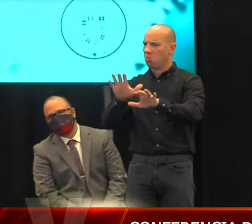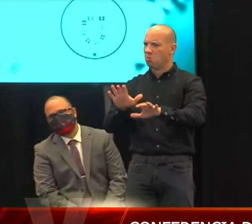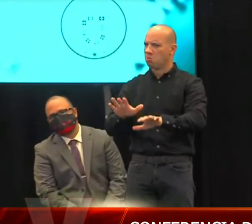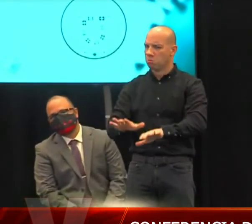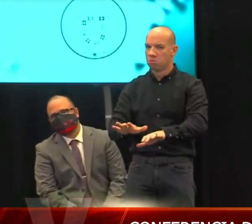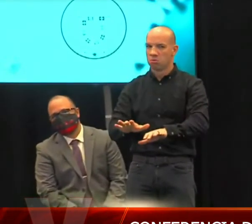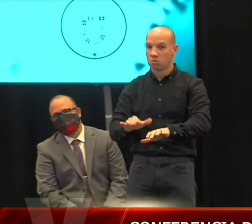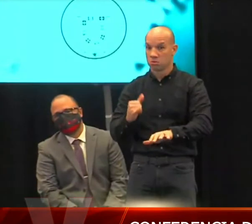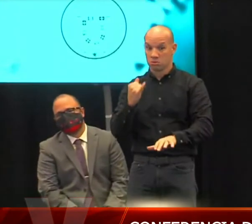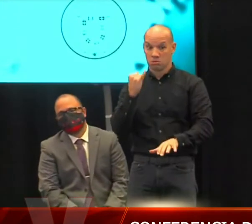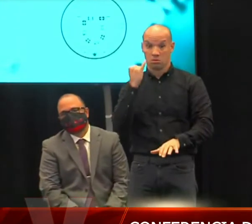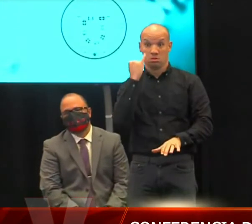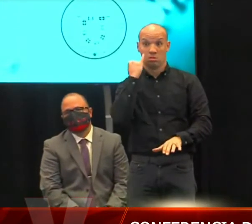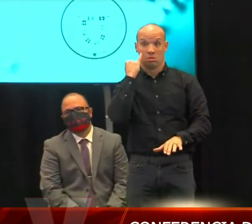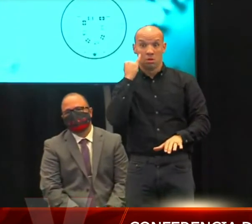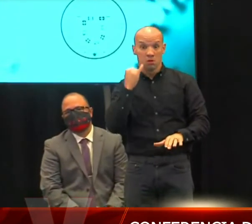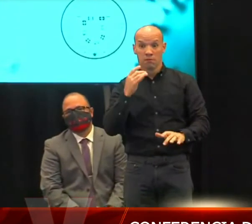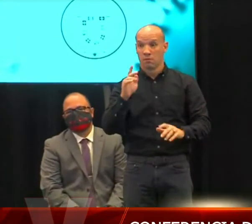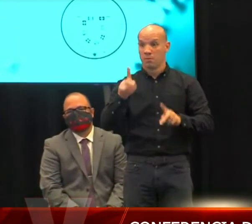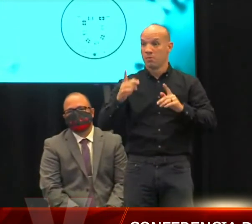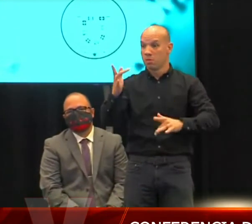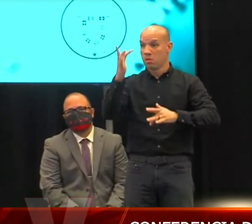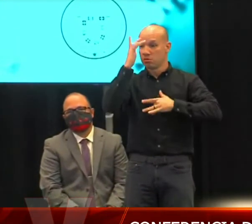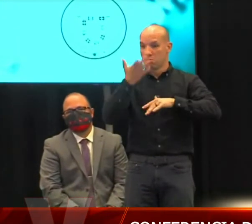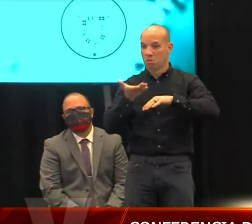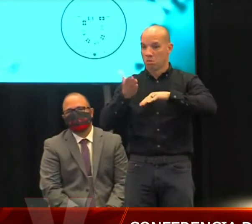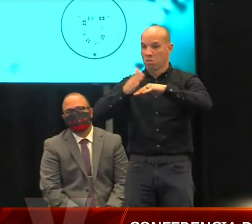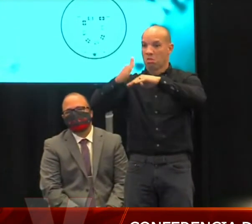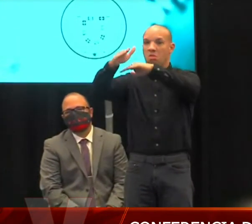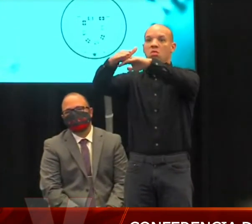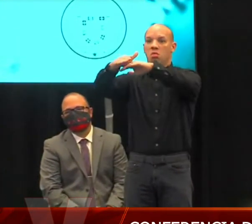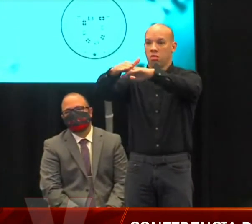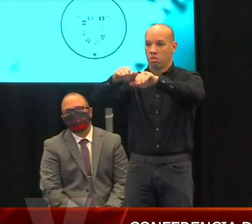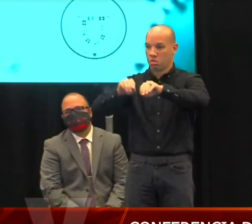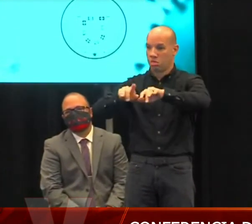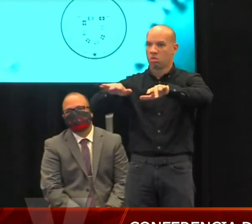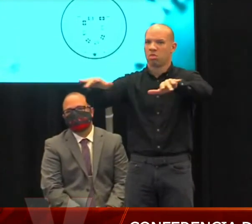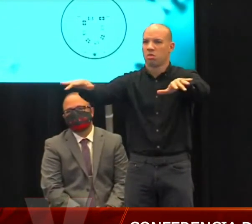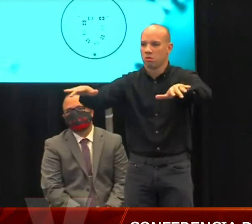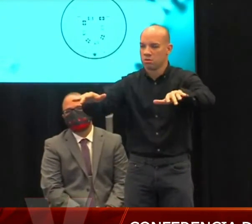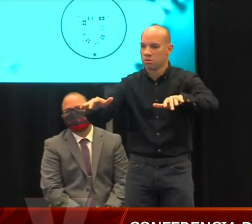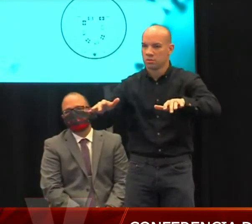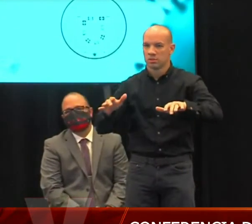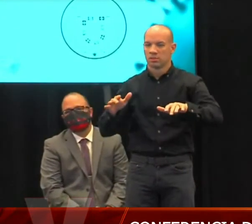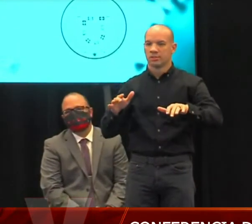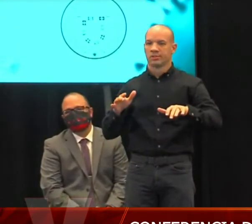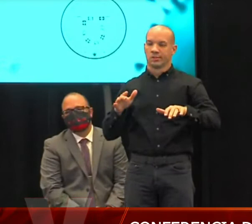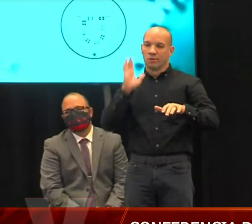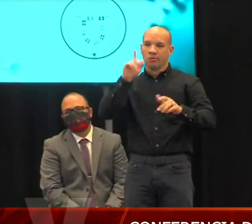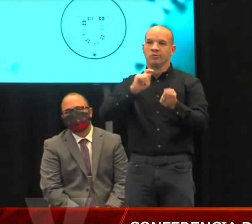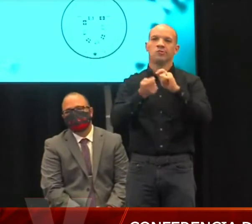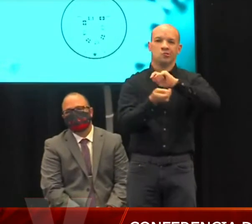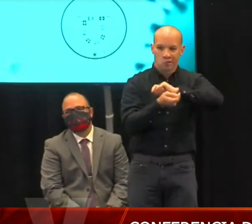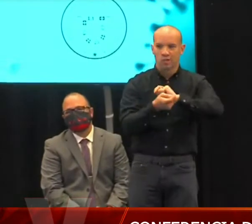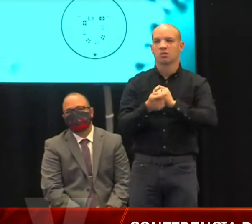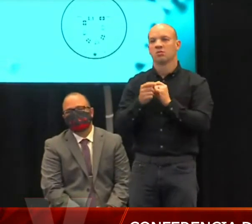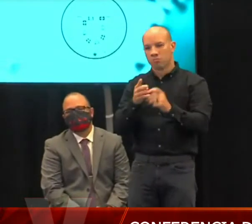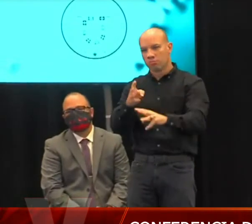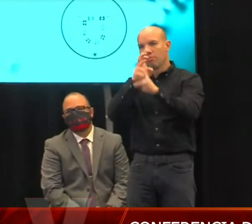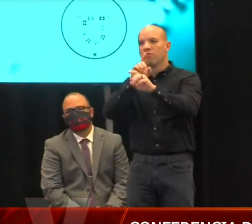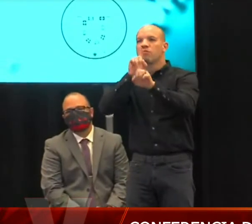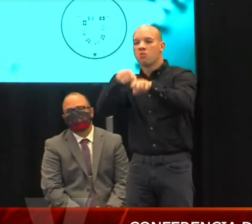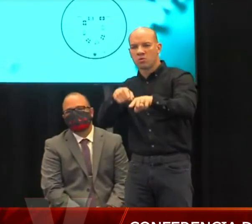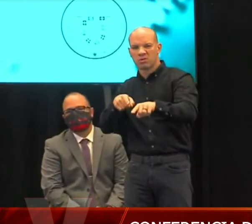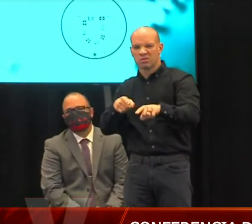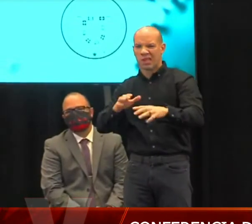luego vendrían más restricciones y entonces luego volvería a cambiar. Pero, ¿cómo se puede lograr una estabilidad que pueda ser entendida tanto